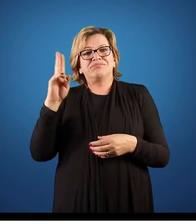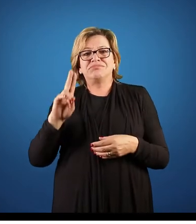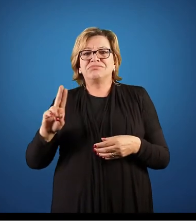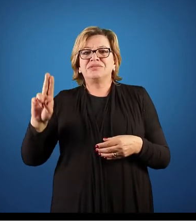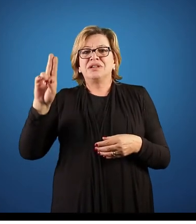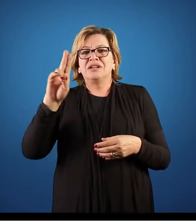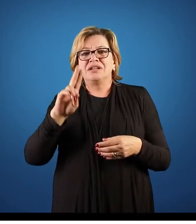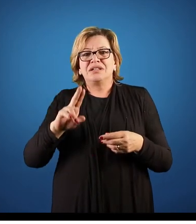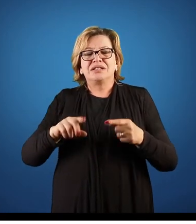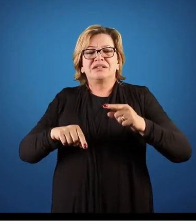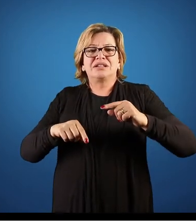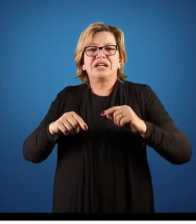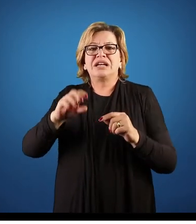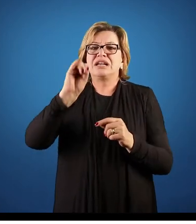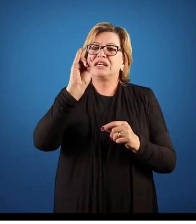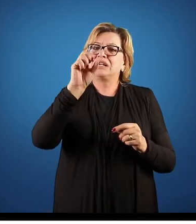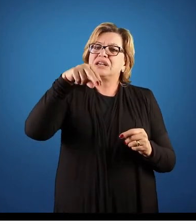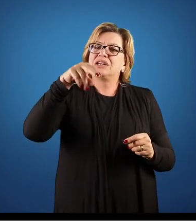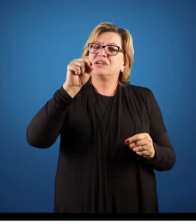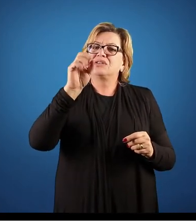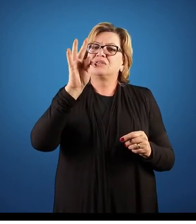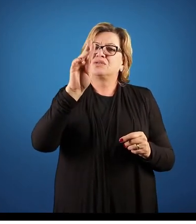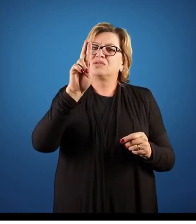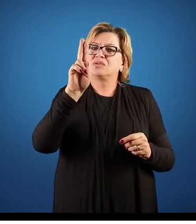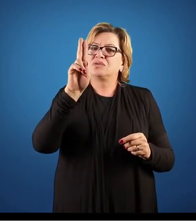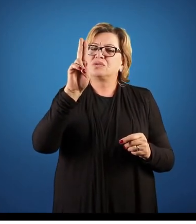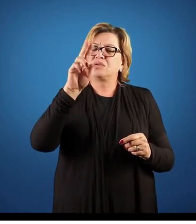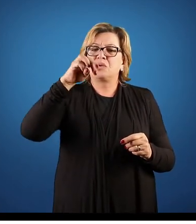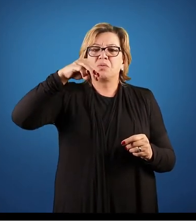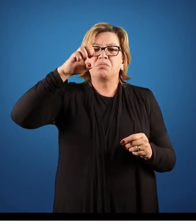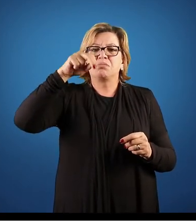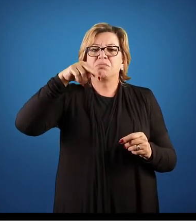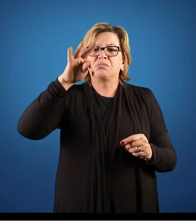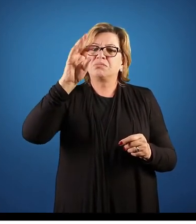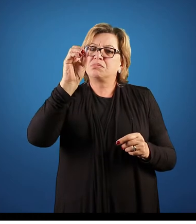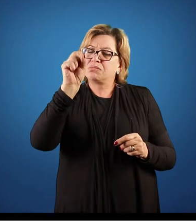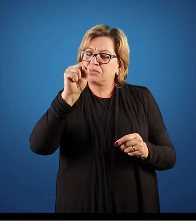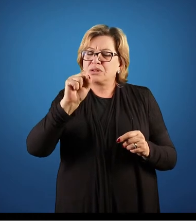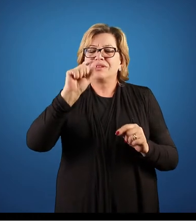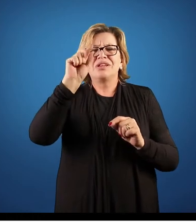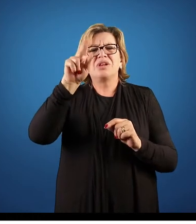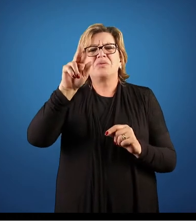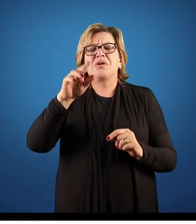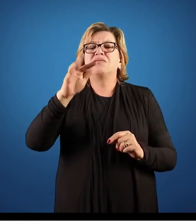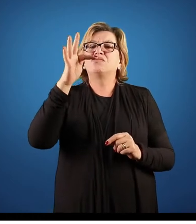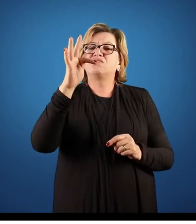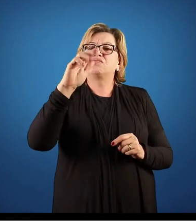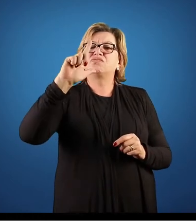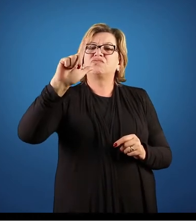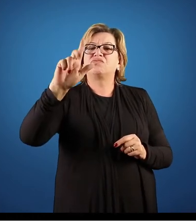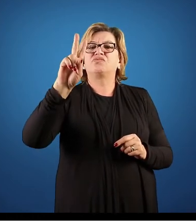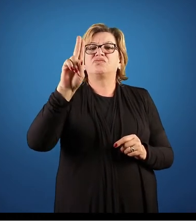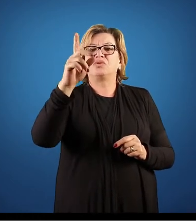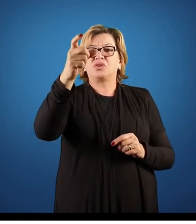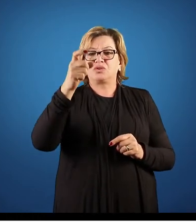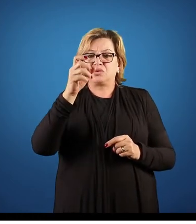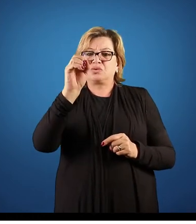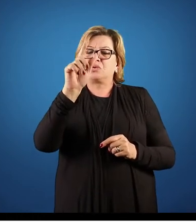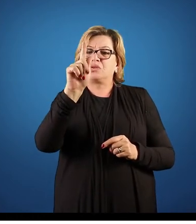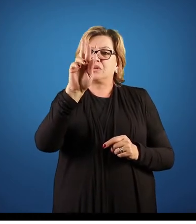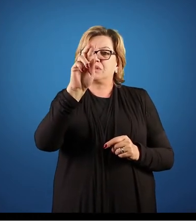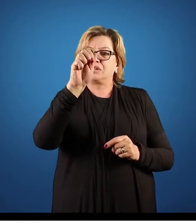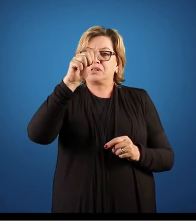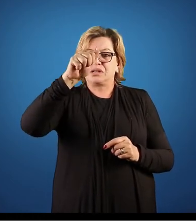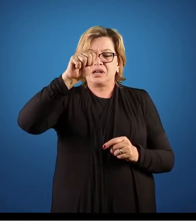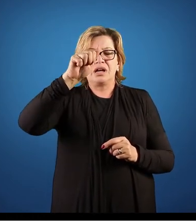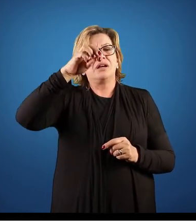questão dos instrumentos de organização, que são os fluxogramas, que eles falam para onde que está indo essas minhas mercadorias,